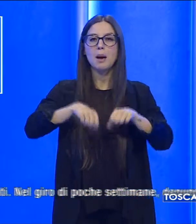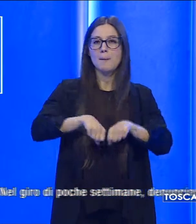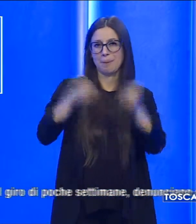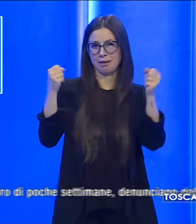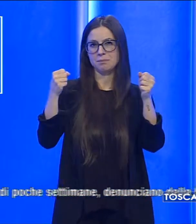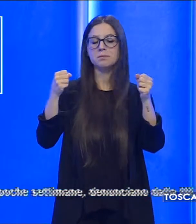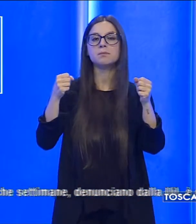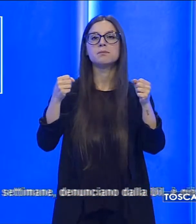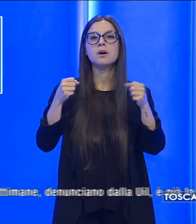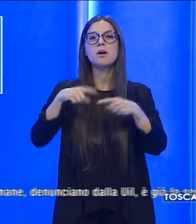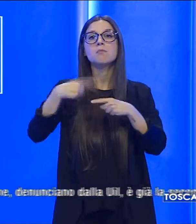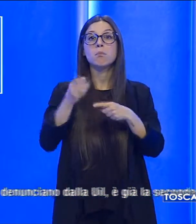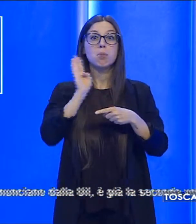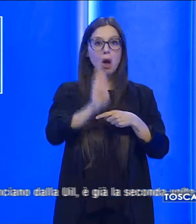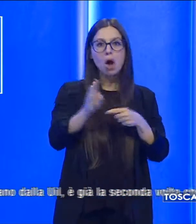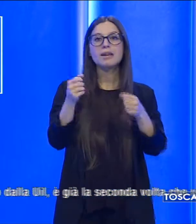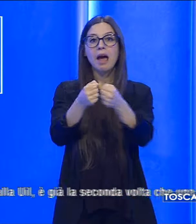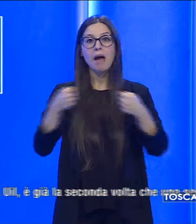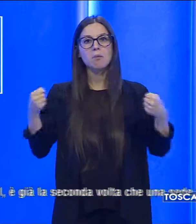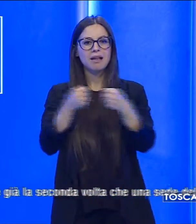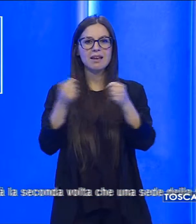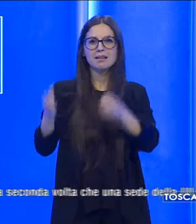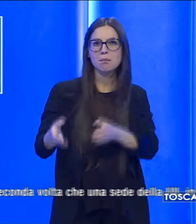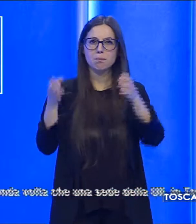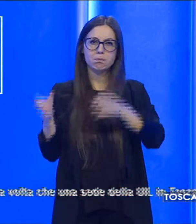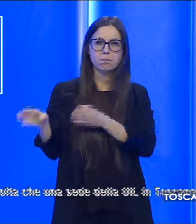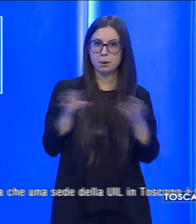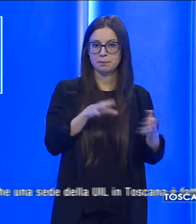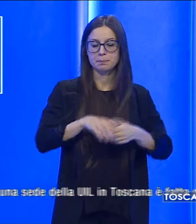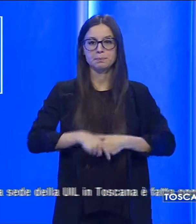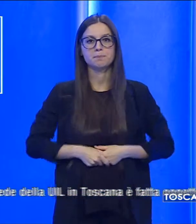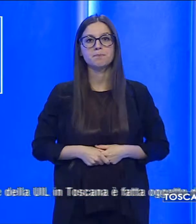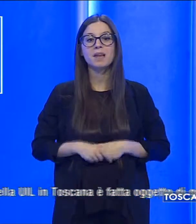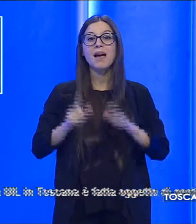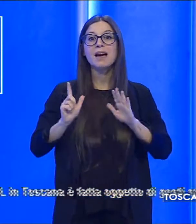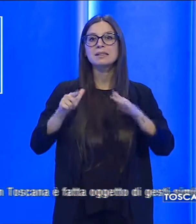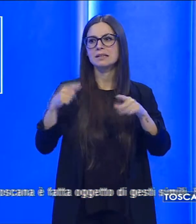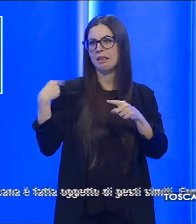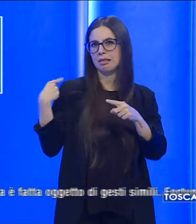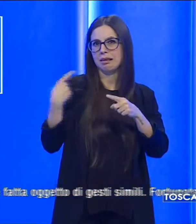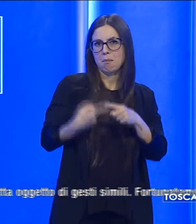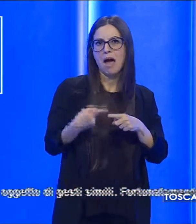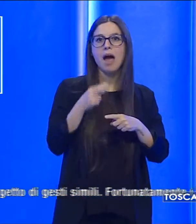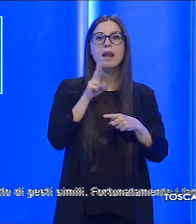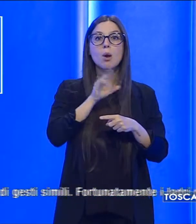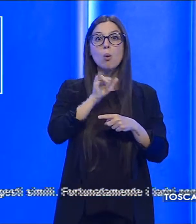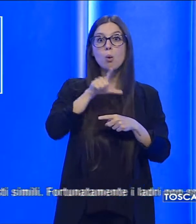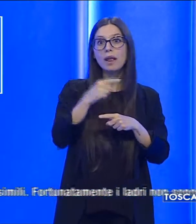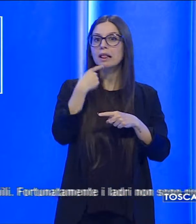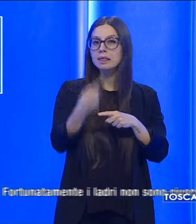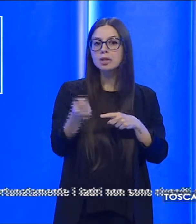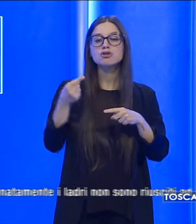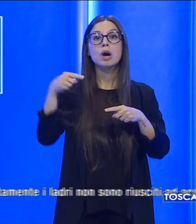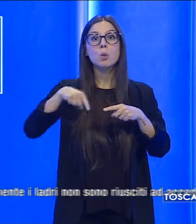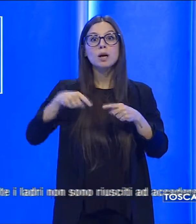divelte, porte e armadietti sradicati. In poche settimane, denuncia la Will, è già la seconda